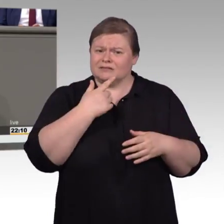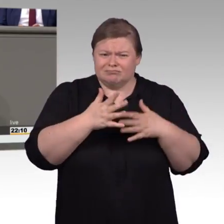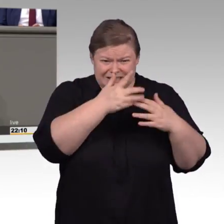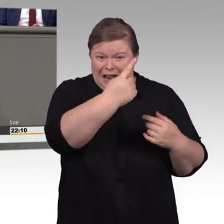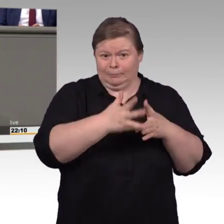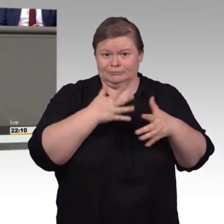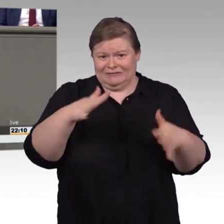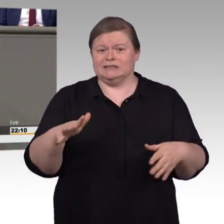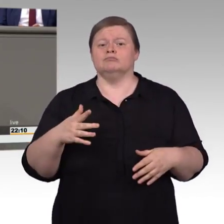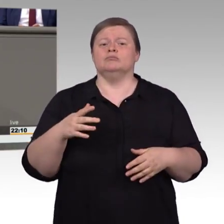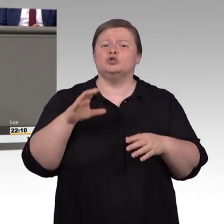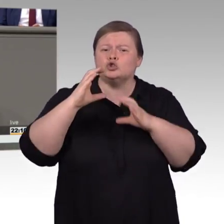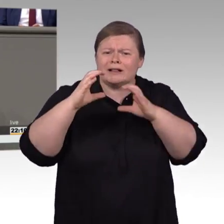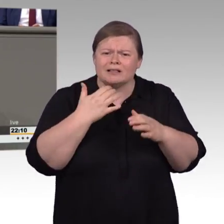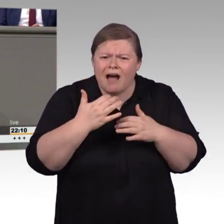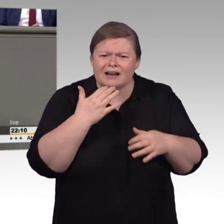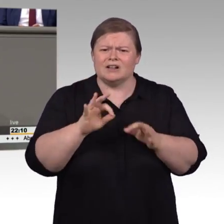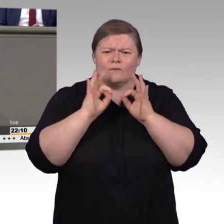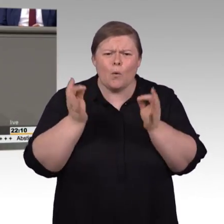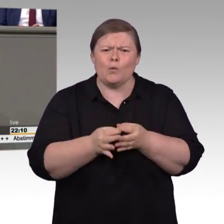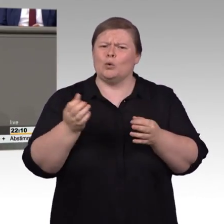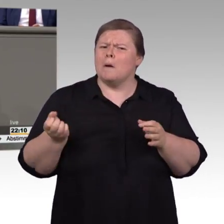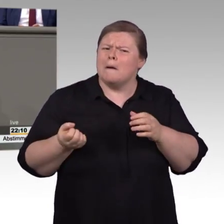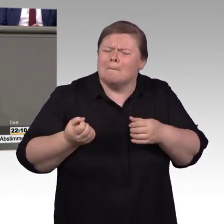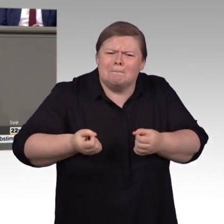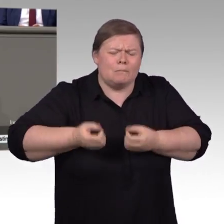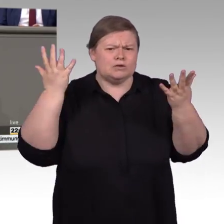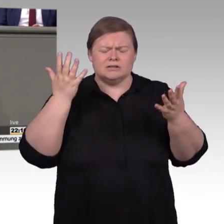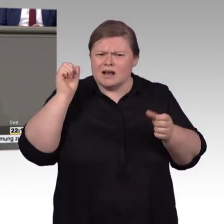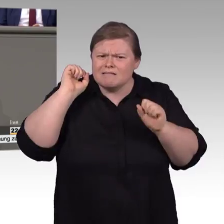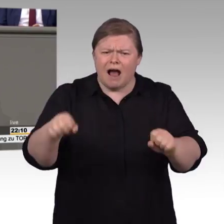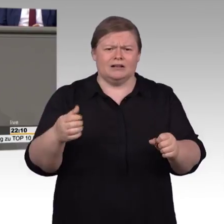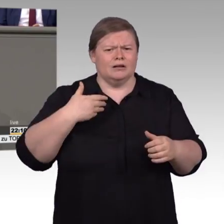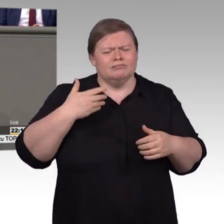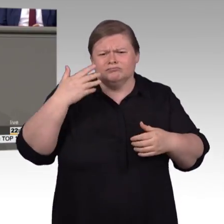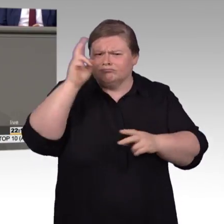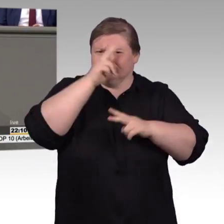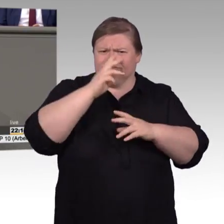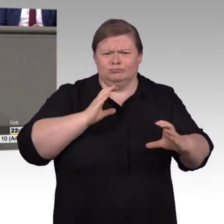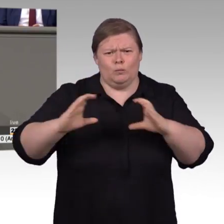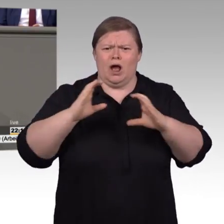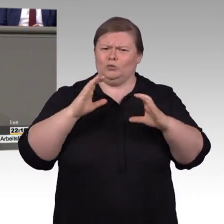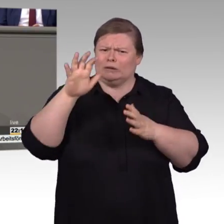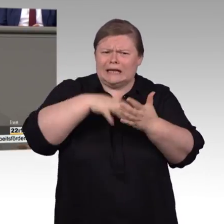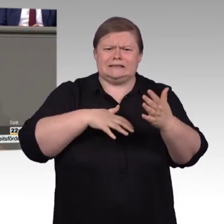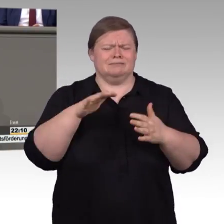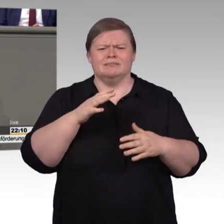auf. Meine Damen und Herren, in diesem kurzen Zitat steckt schon das ganze Dilemma. Die Digitalisierung birgt riesige